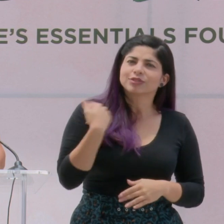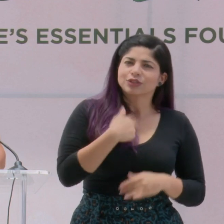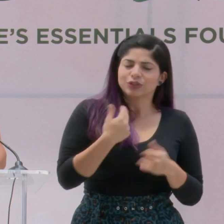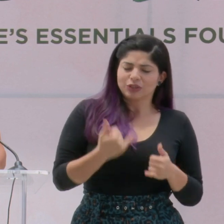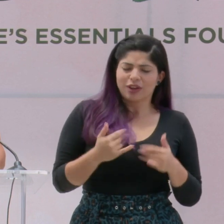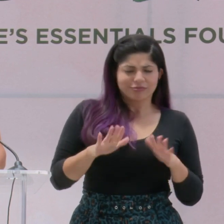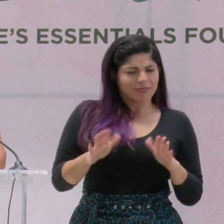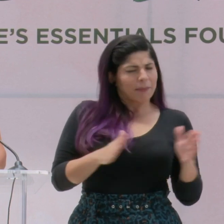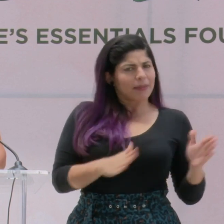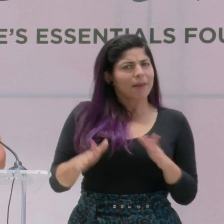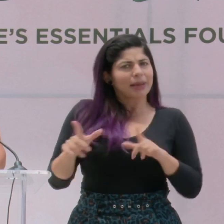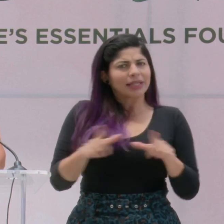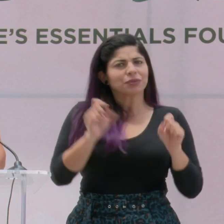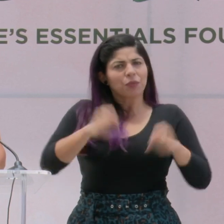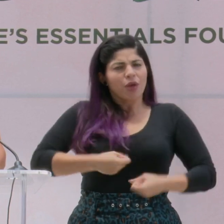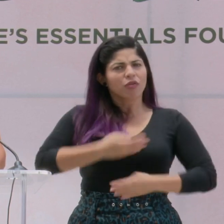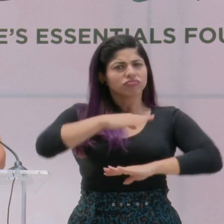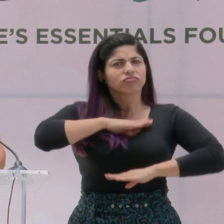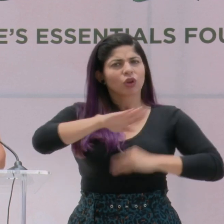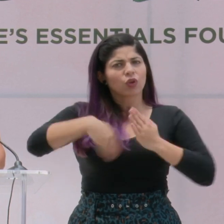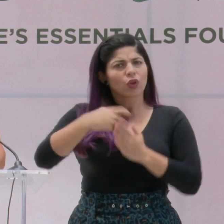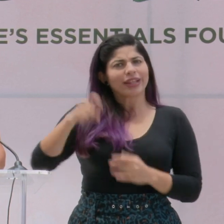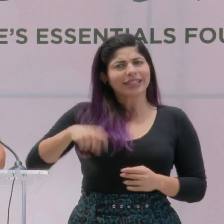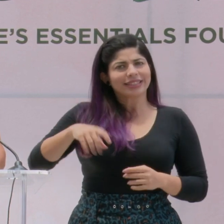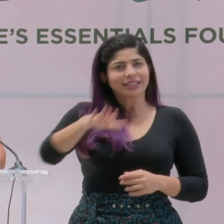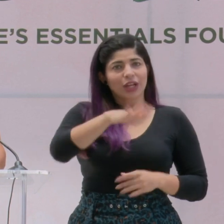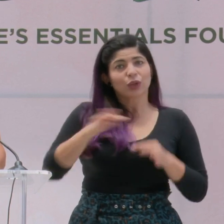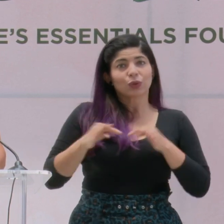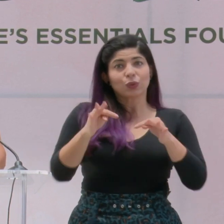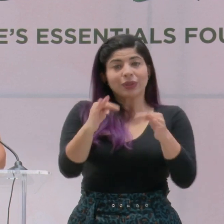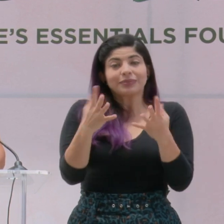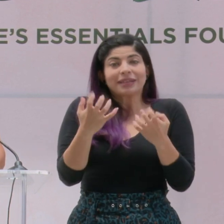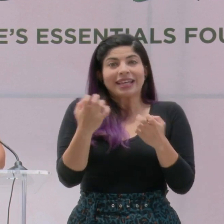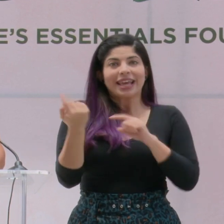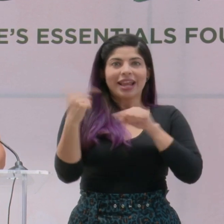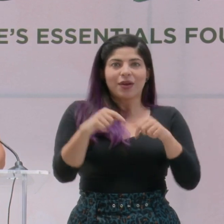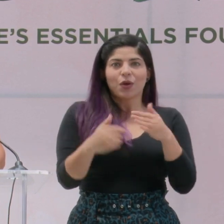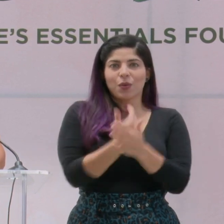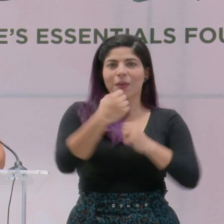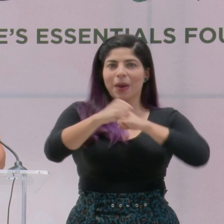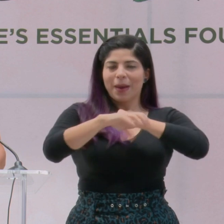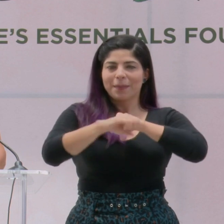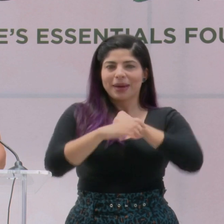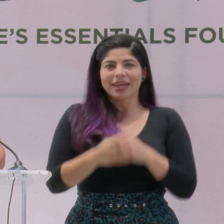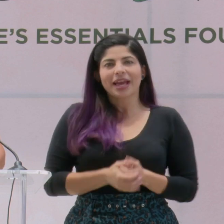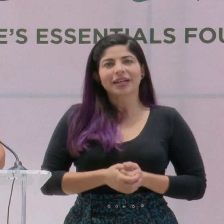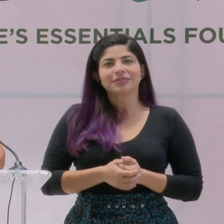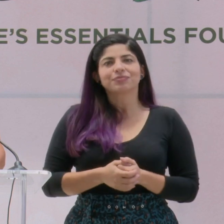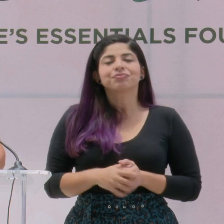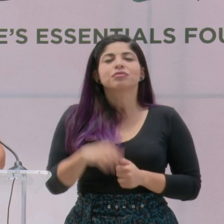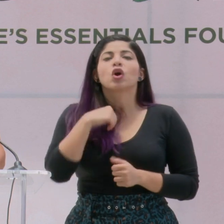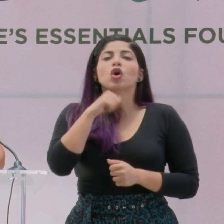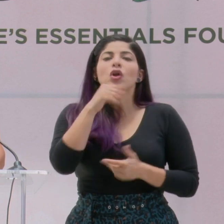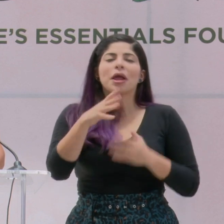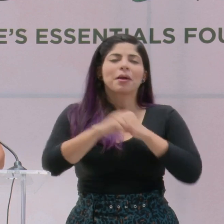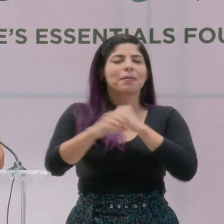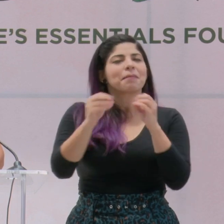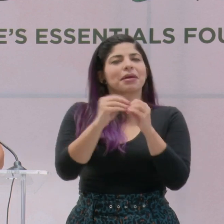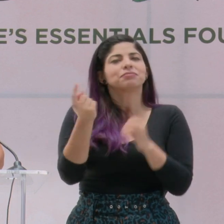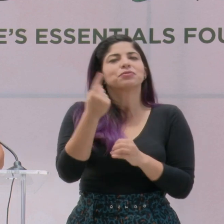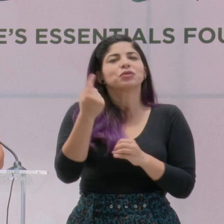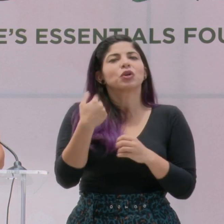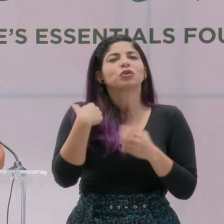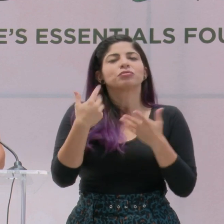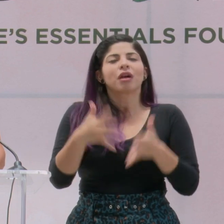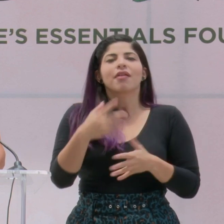preparados para satisfacer las necesidades de los turistas que esperan atraer con esta nueva campaña. No deseo extenderme más, solo me